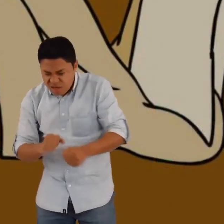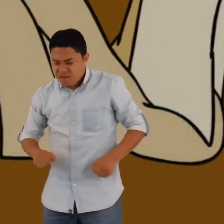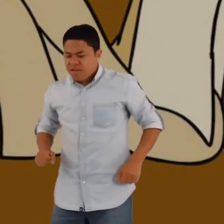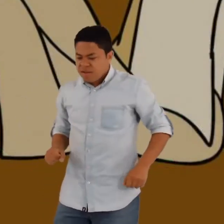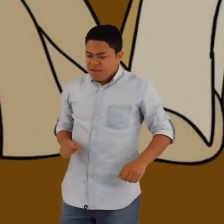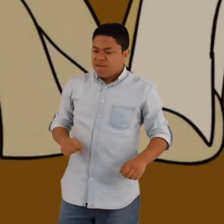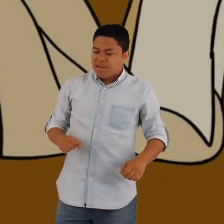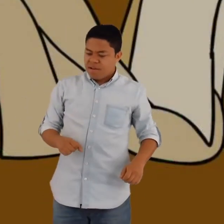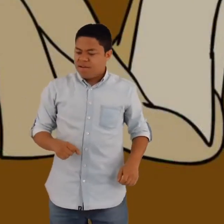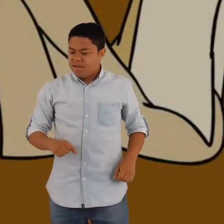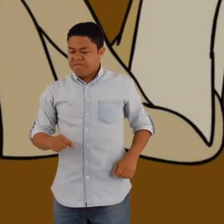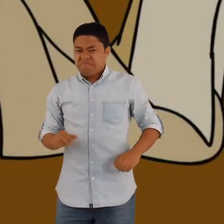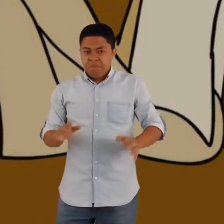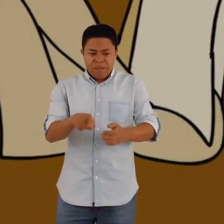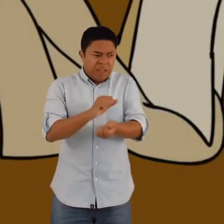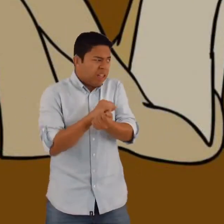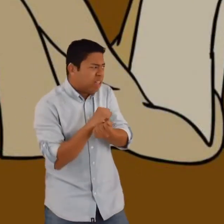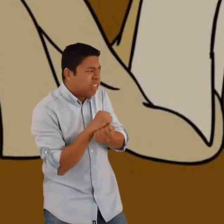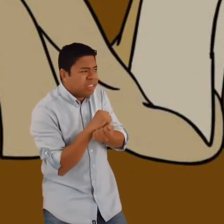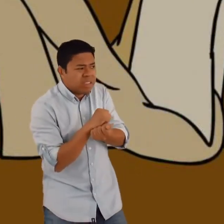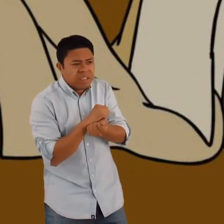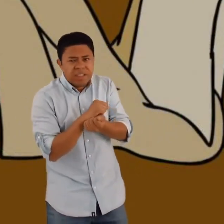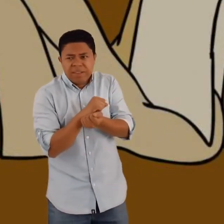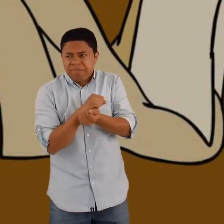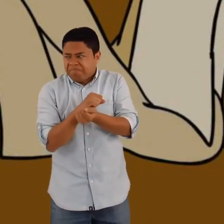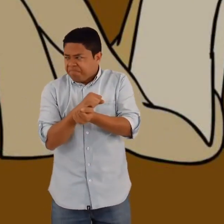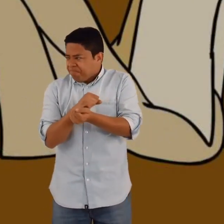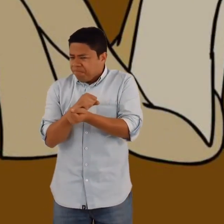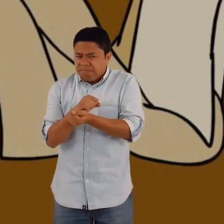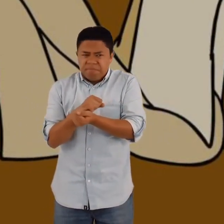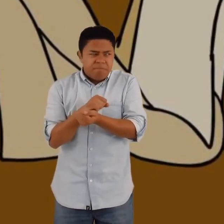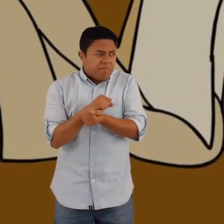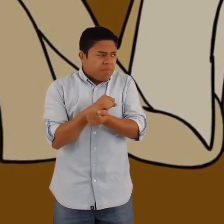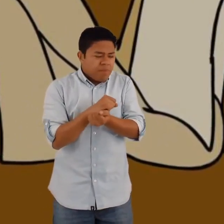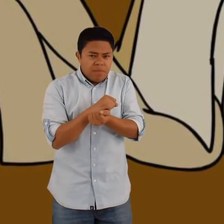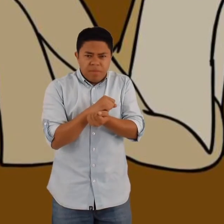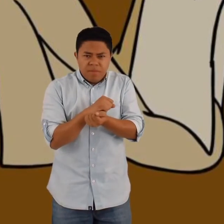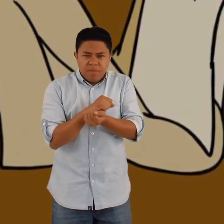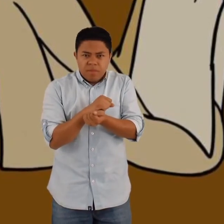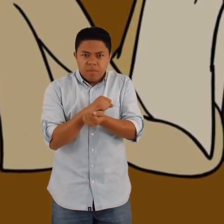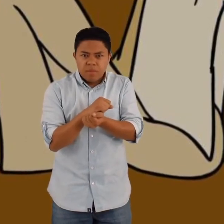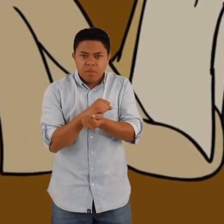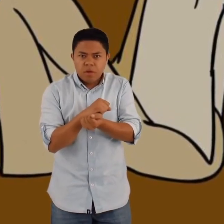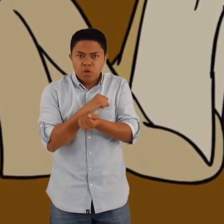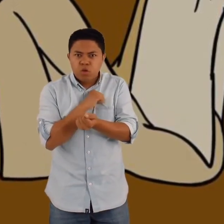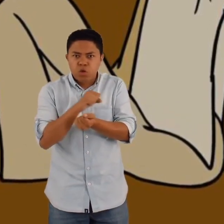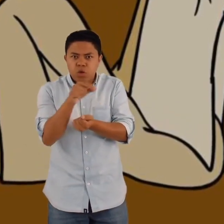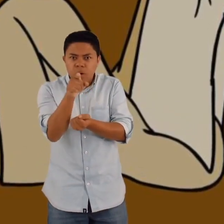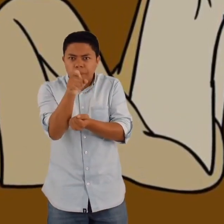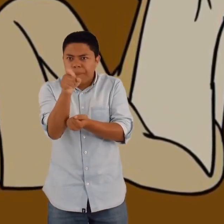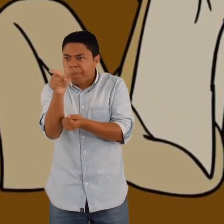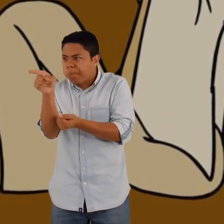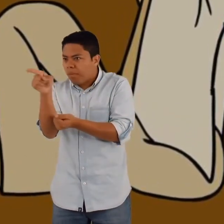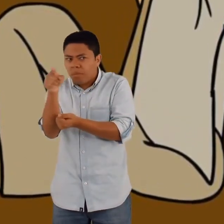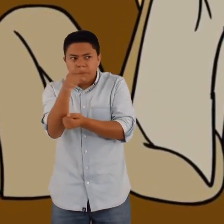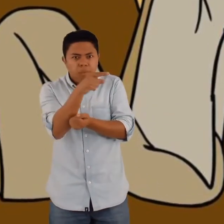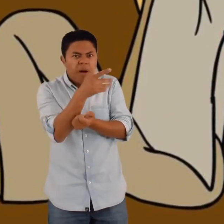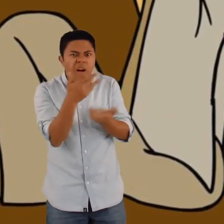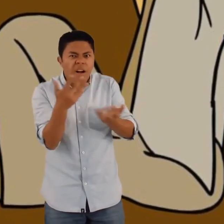Al observar a su alrededor con detenimiento, Yivian se dio cuenta de que la mayoría estaba sufriendo y